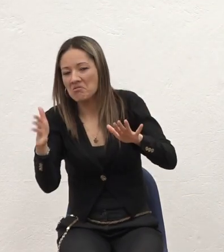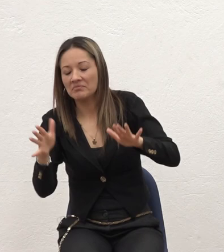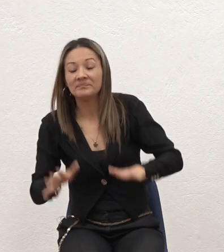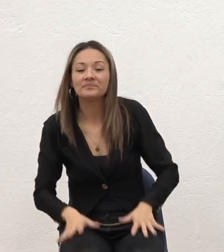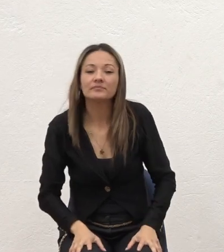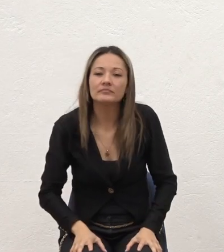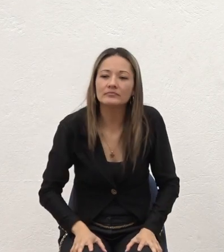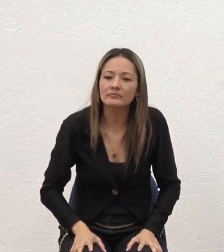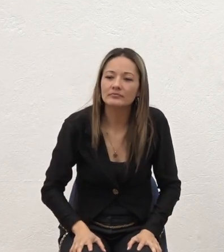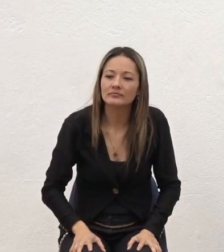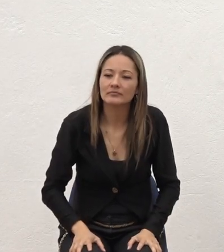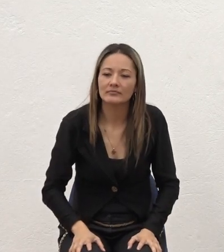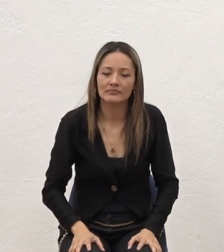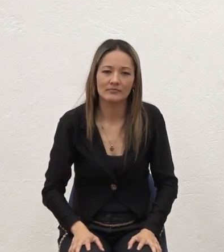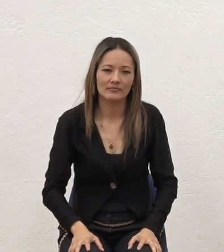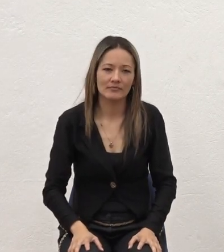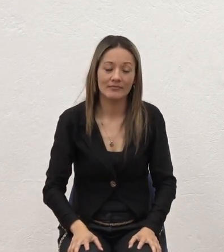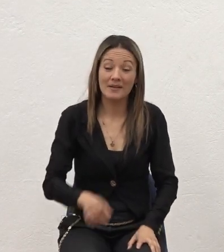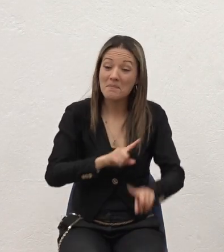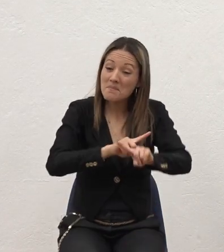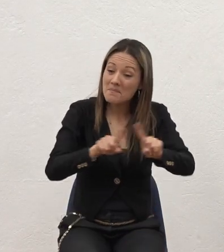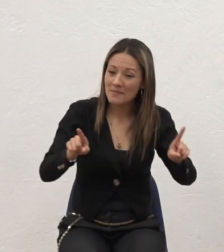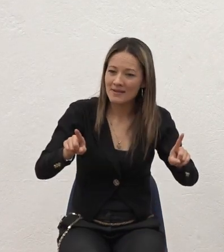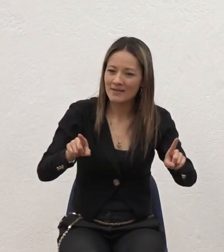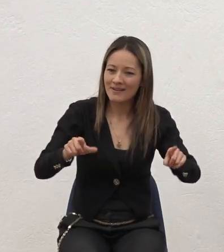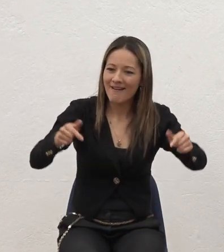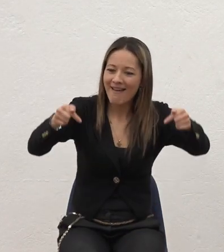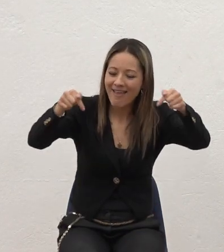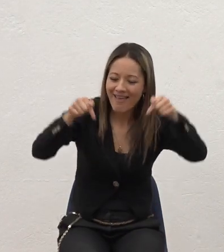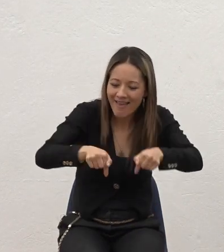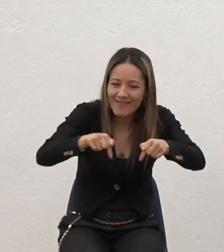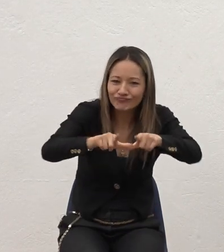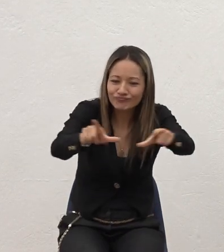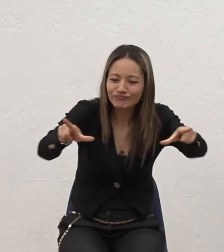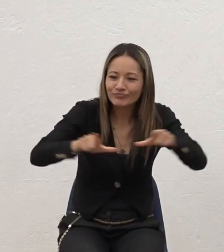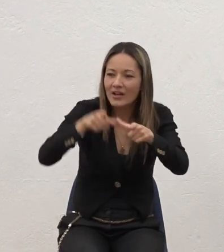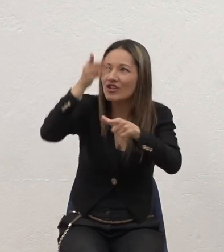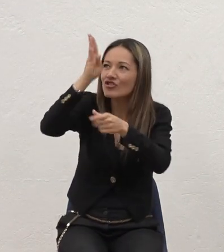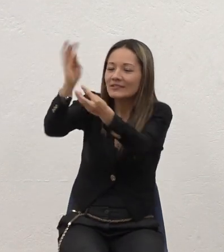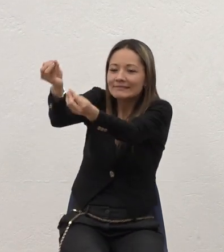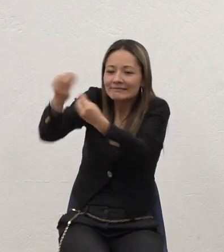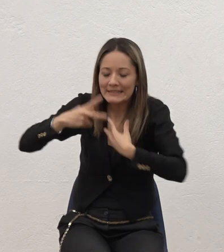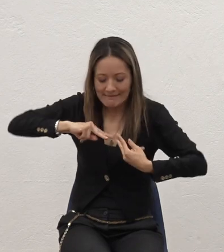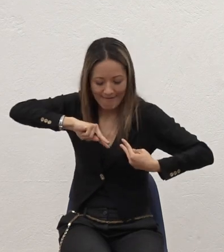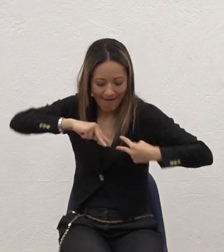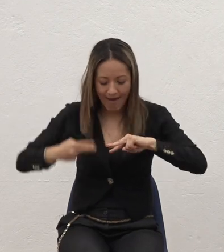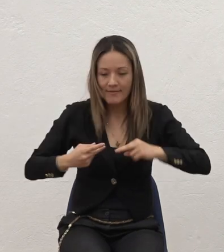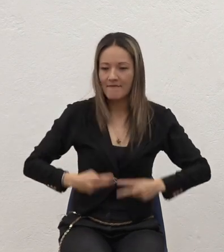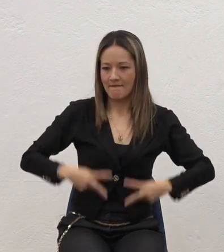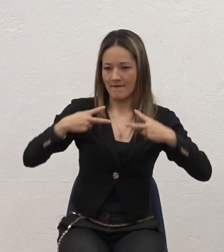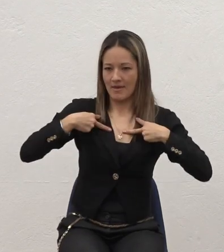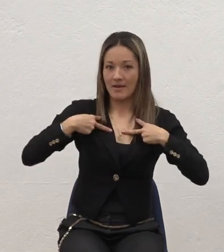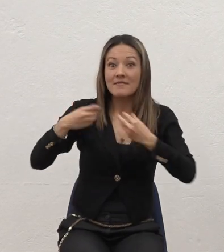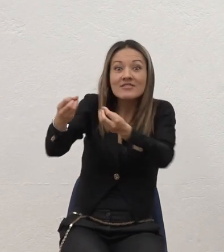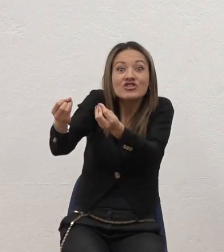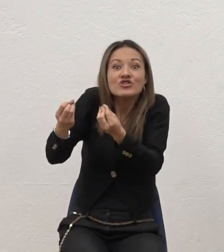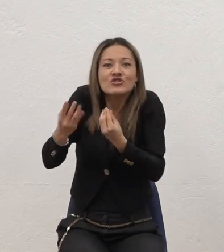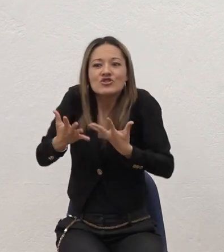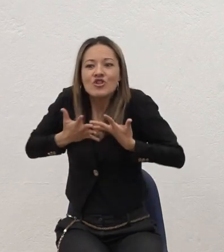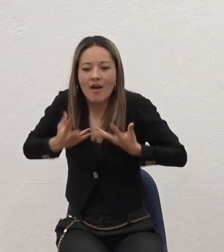Porque sí Acá Dios me cambió La vida Me dio vida La vida que yo no tenía ¿Sí? Yo